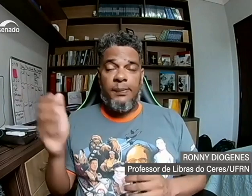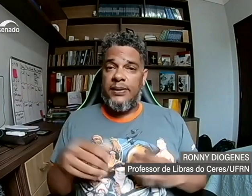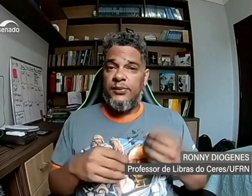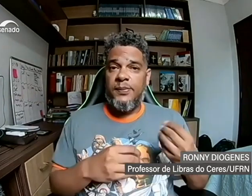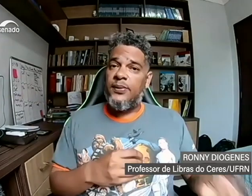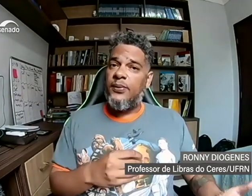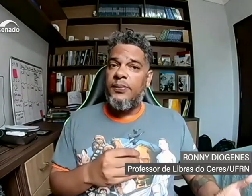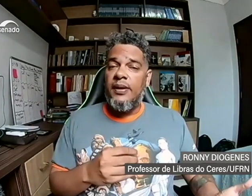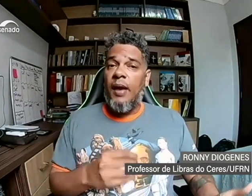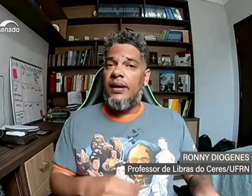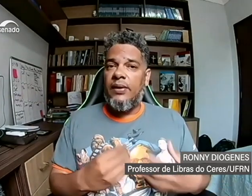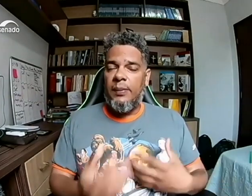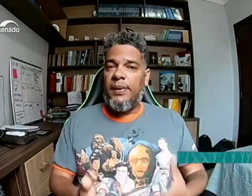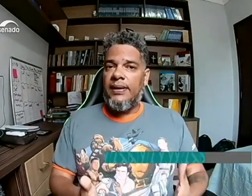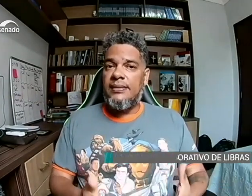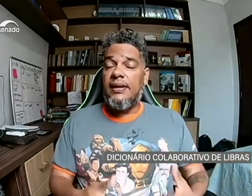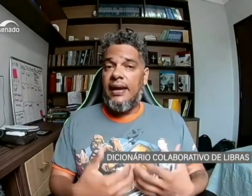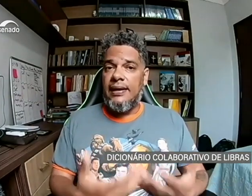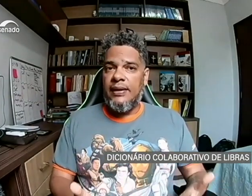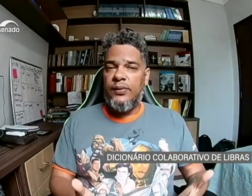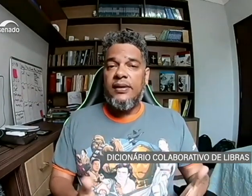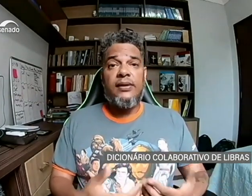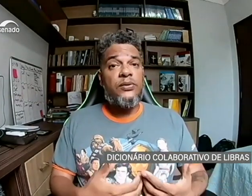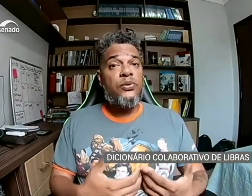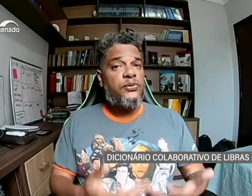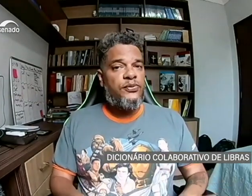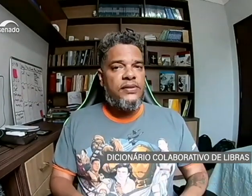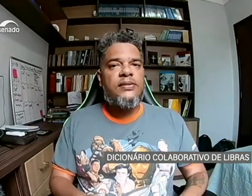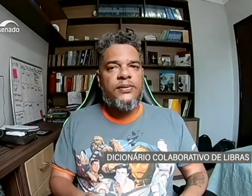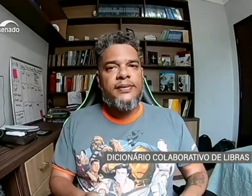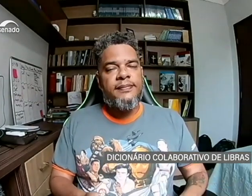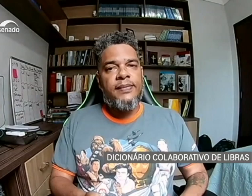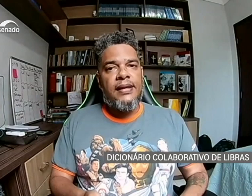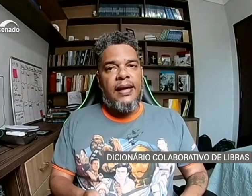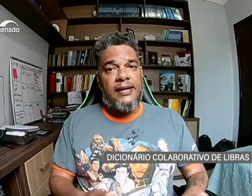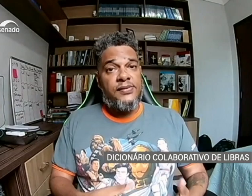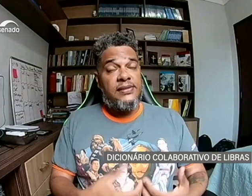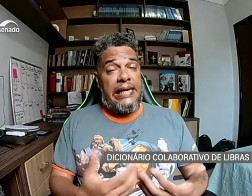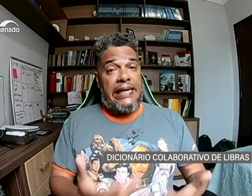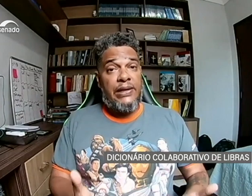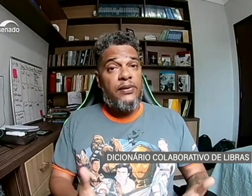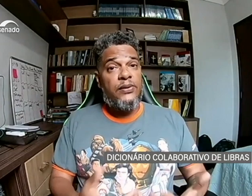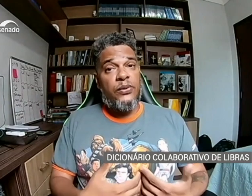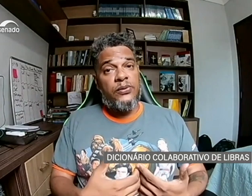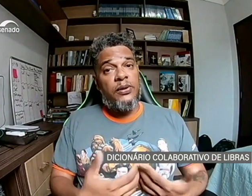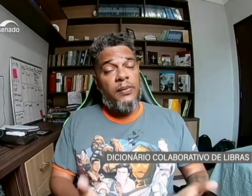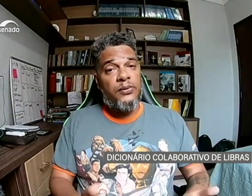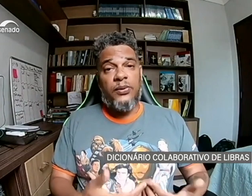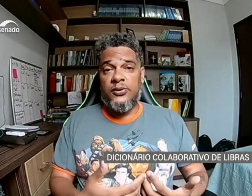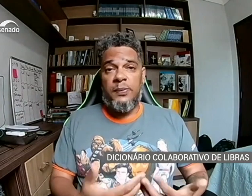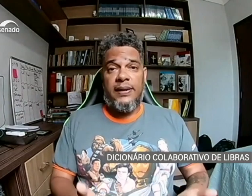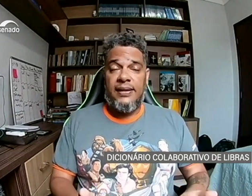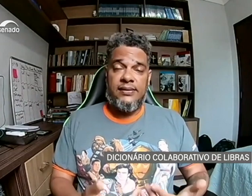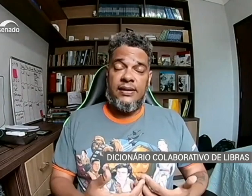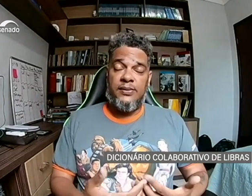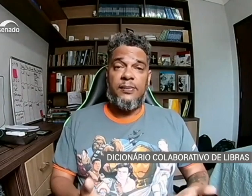aprende o espanhol, mas não aprende a língua do nosso vizinho. Às vezes, a língua do nosso irmão, do nosso parente, da nossa mãe.